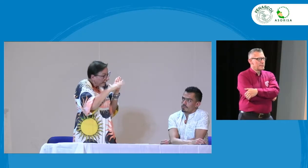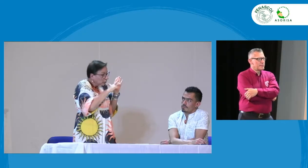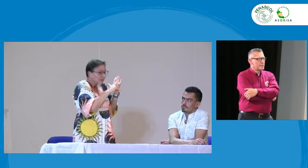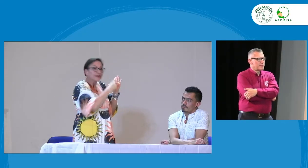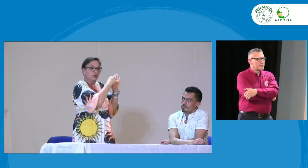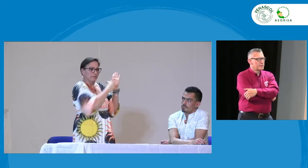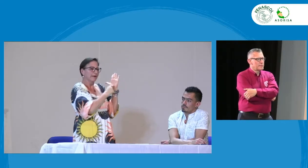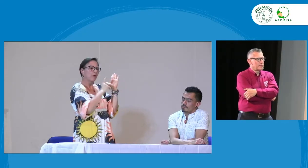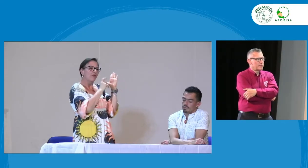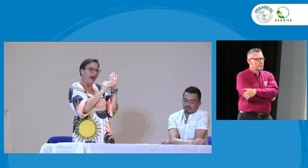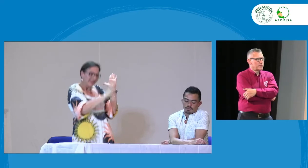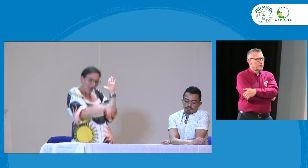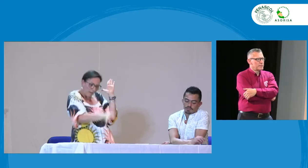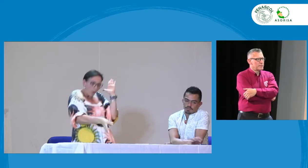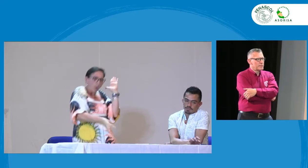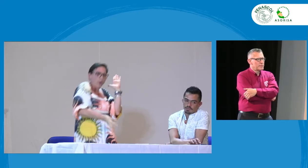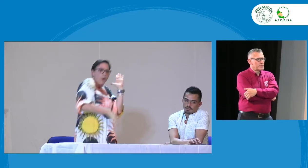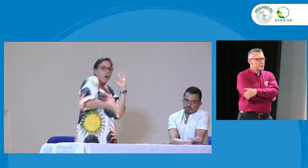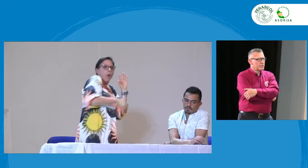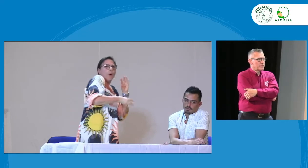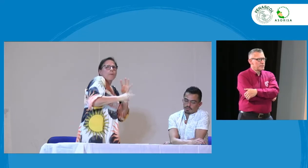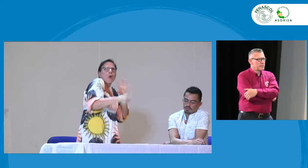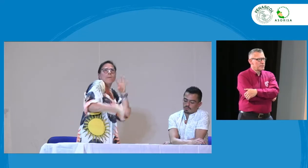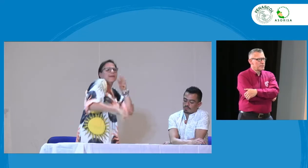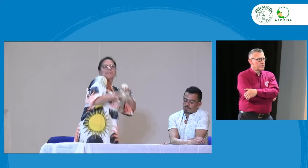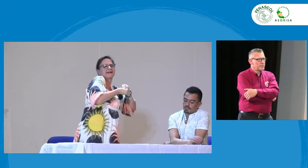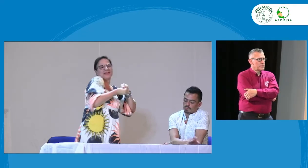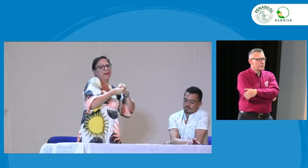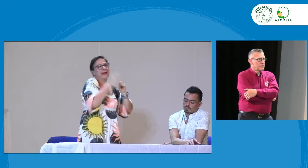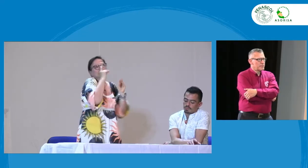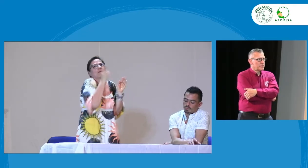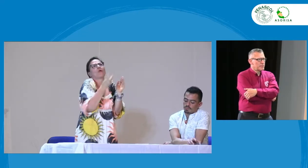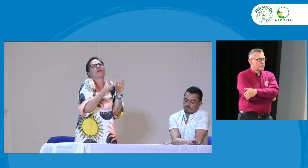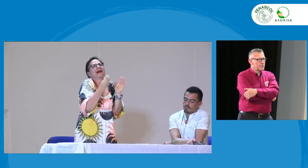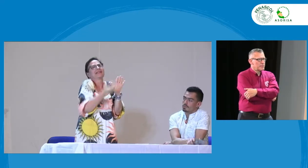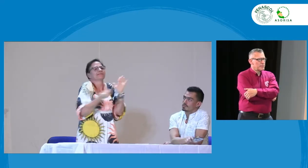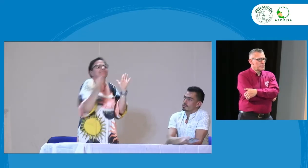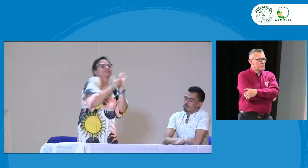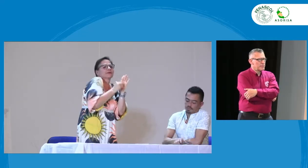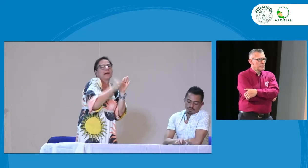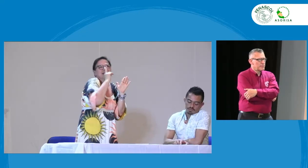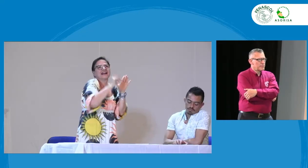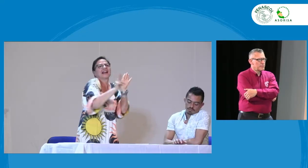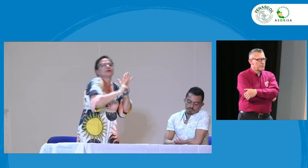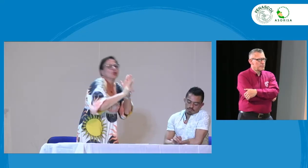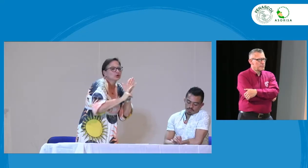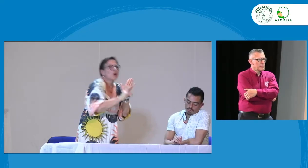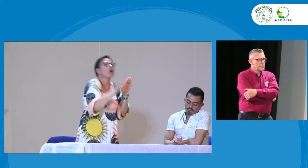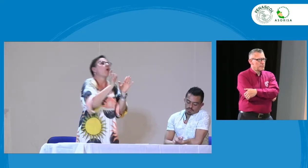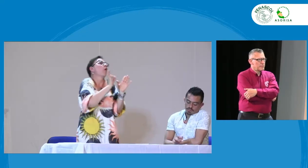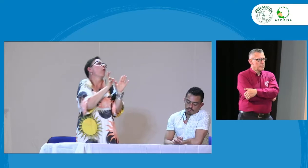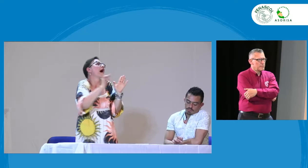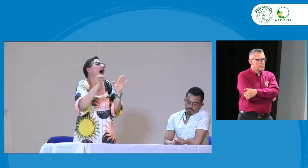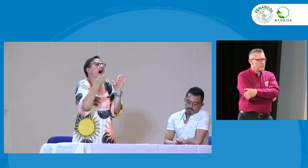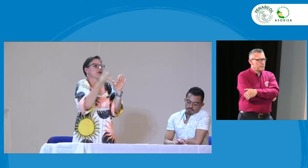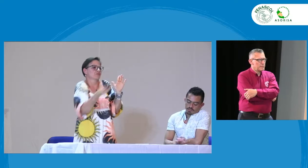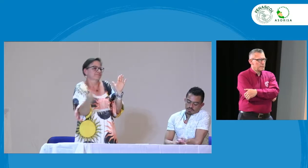esa claridad ¿sí? hace falta como complementar o una